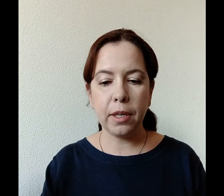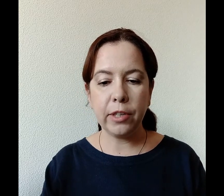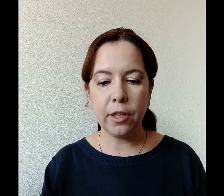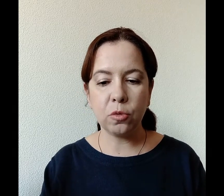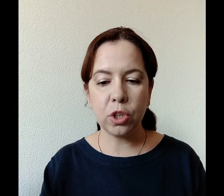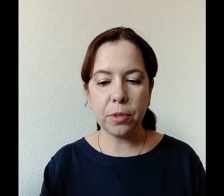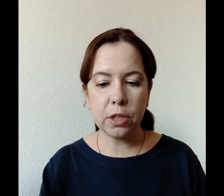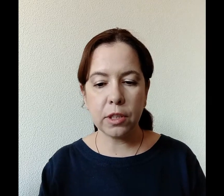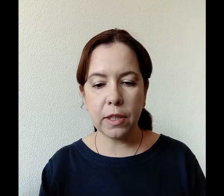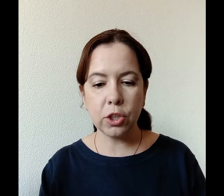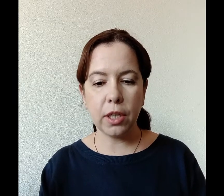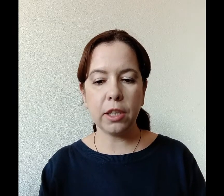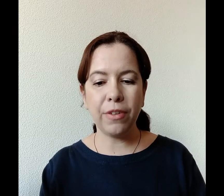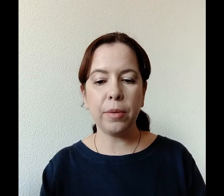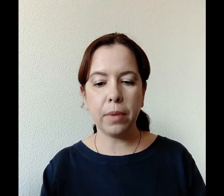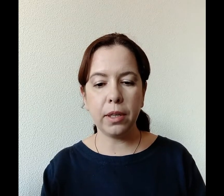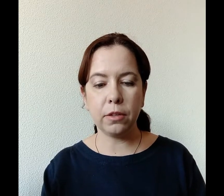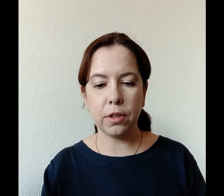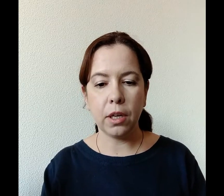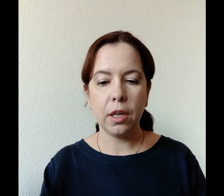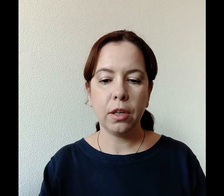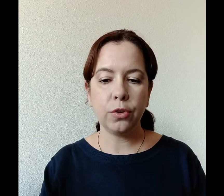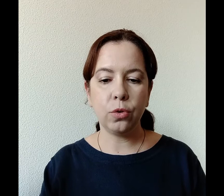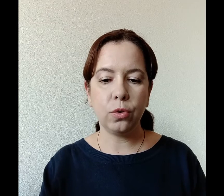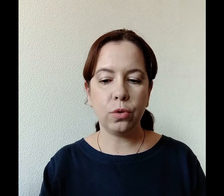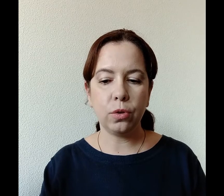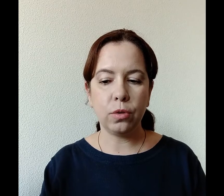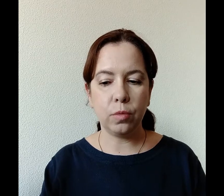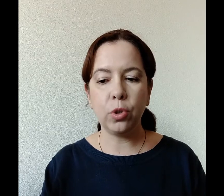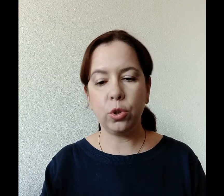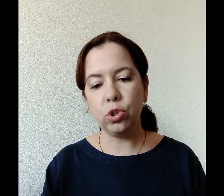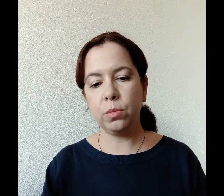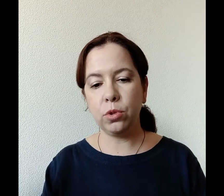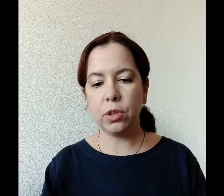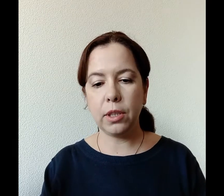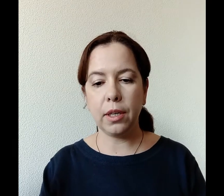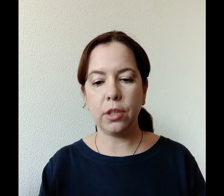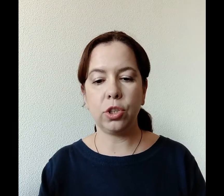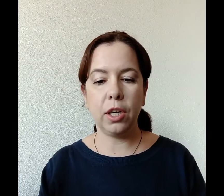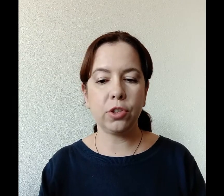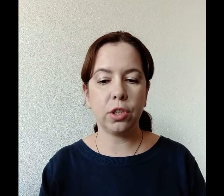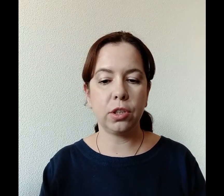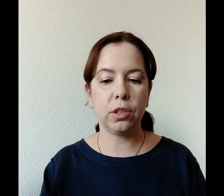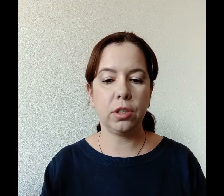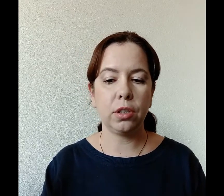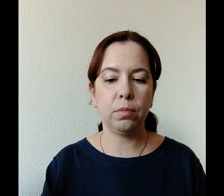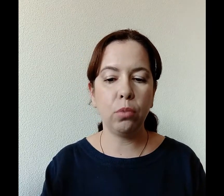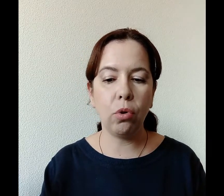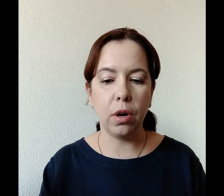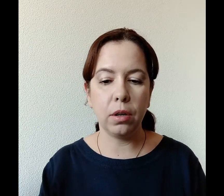говорили о том, что на Божественной страже это во время молитвы, но более точно будет это ожидавший Бога,